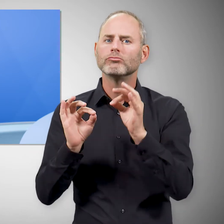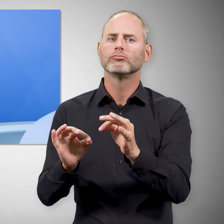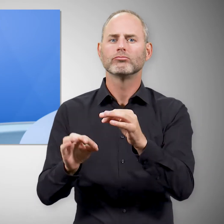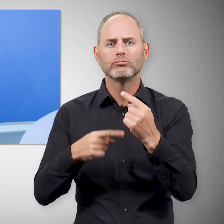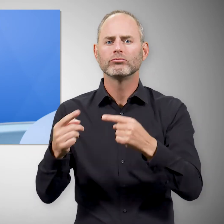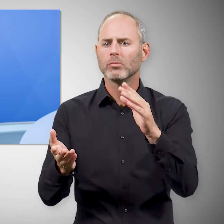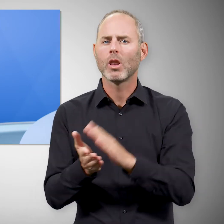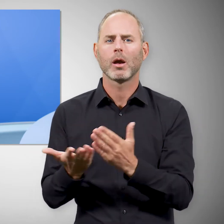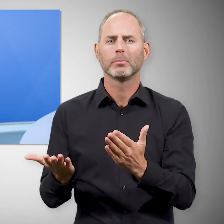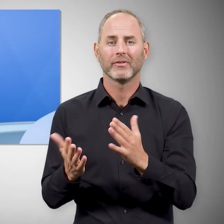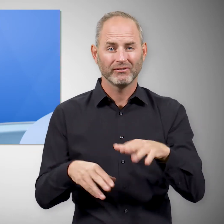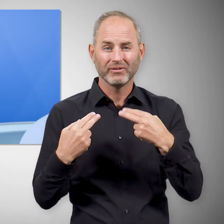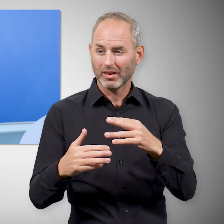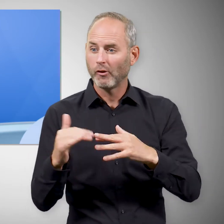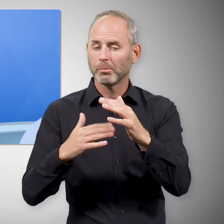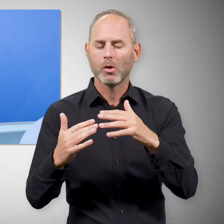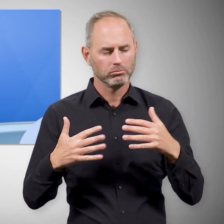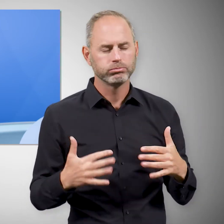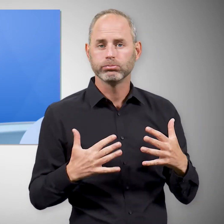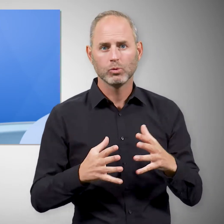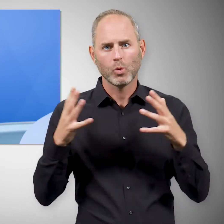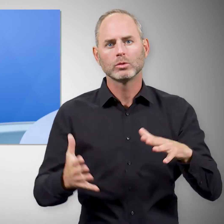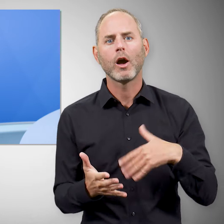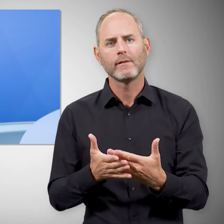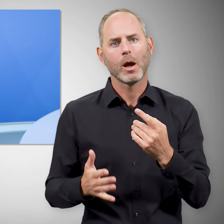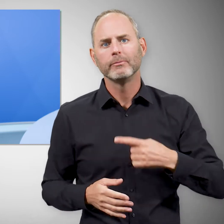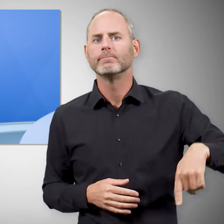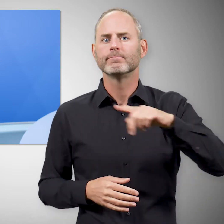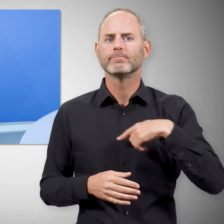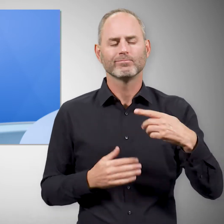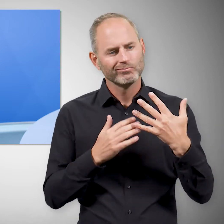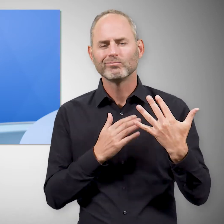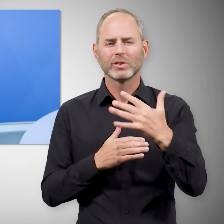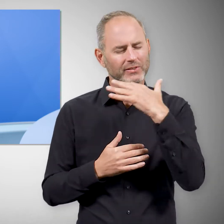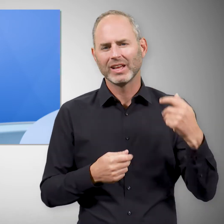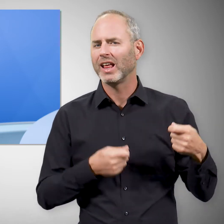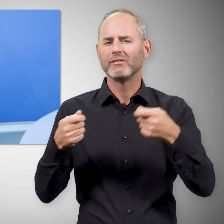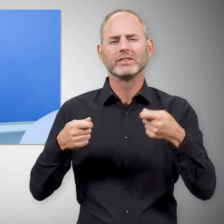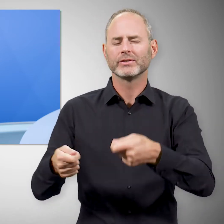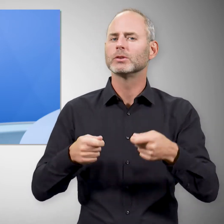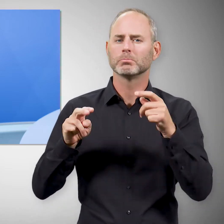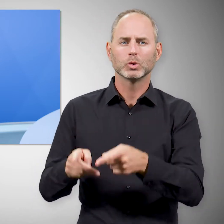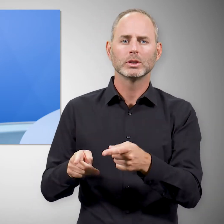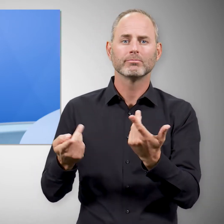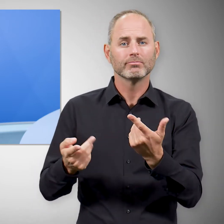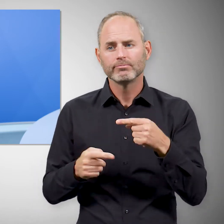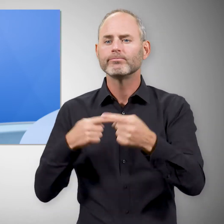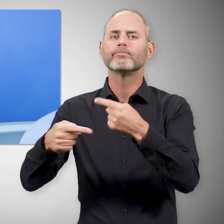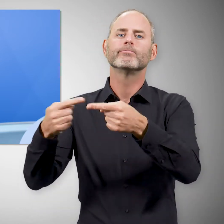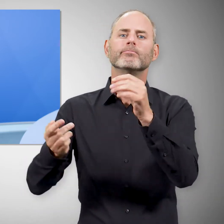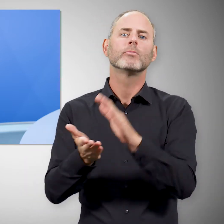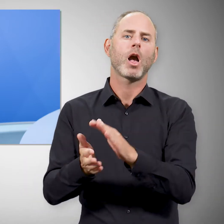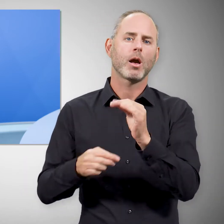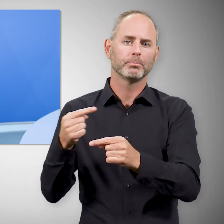funktioniert? Der Wiederaufbau wird eine große, große Aufgabe und wir werden sehr viel investieren müssen, damit das gut